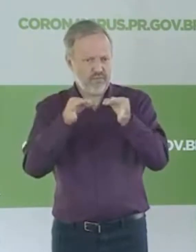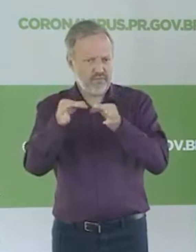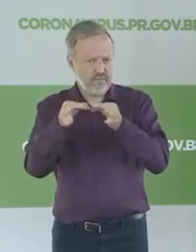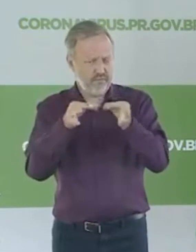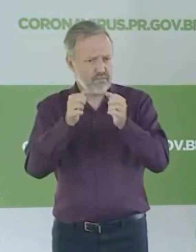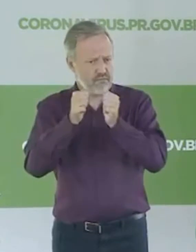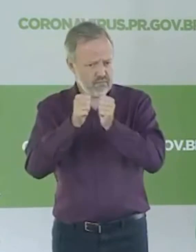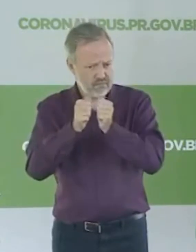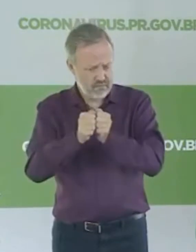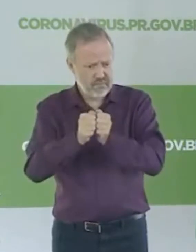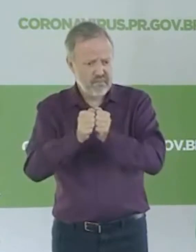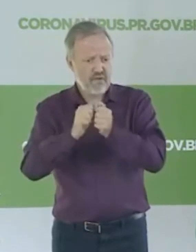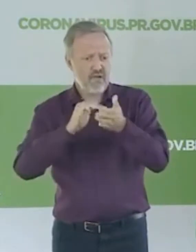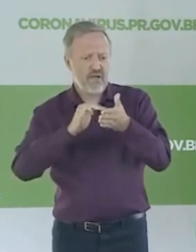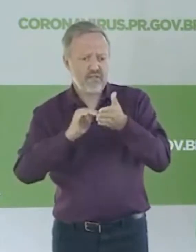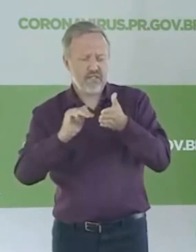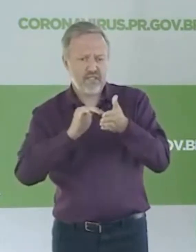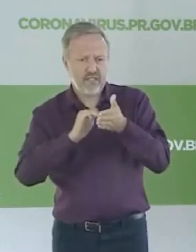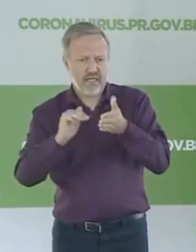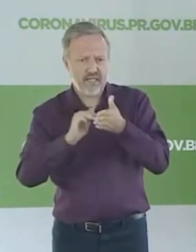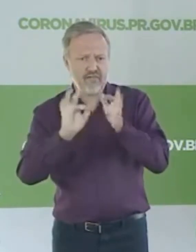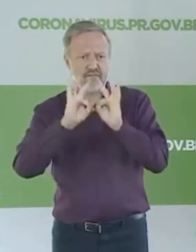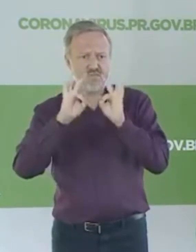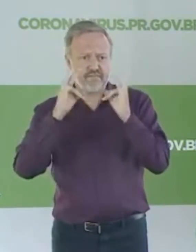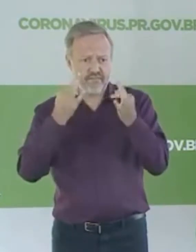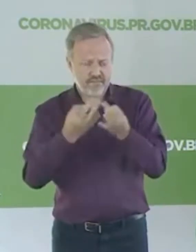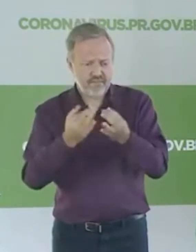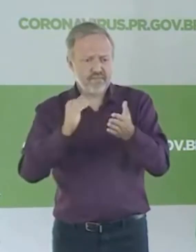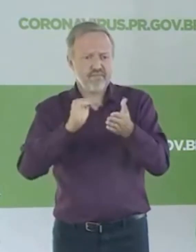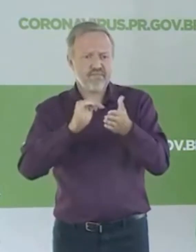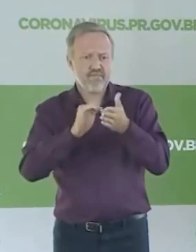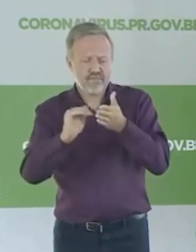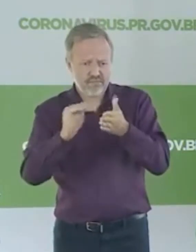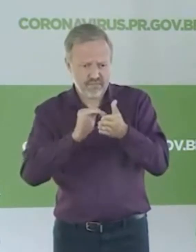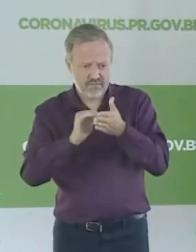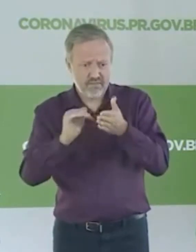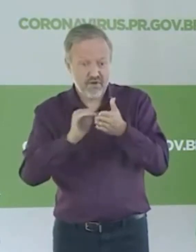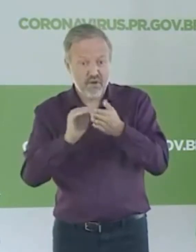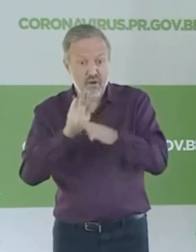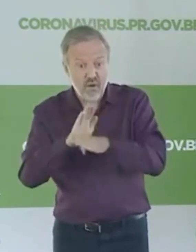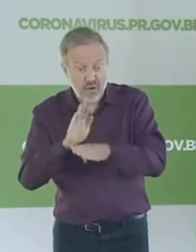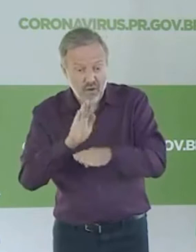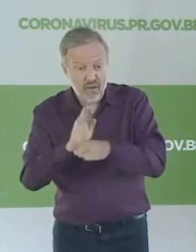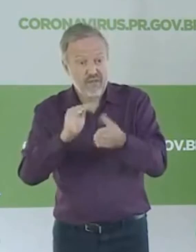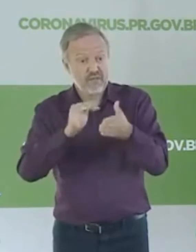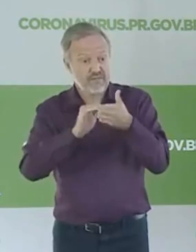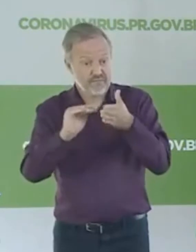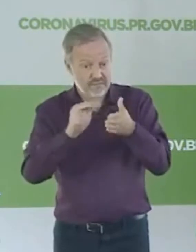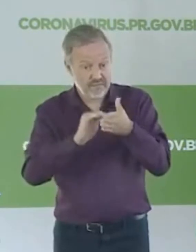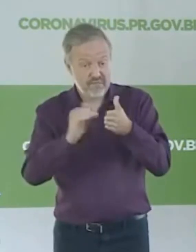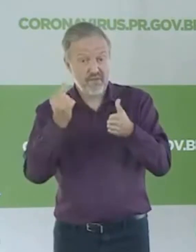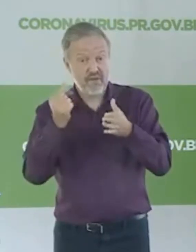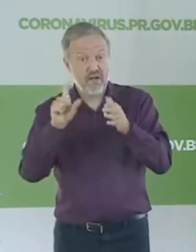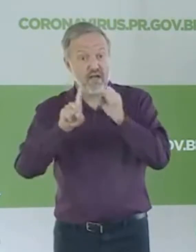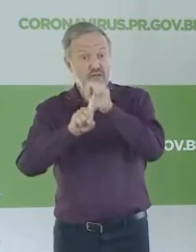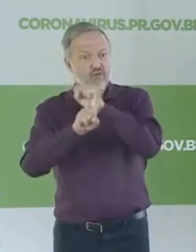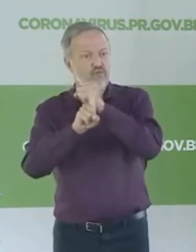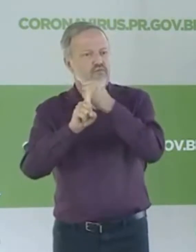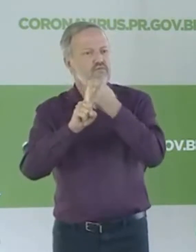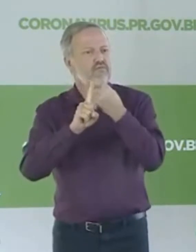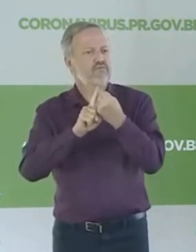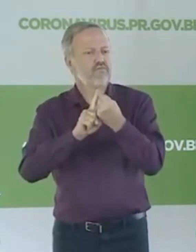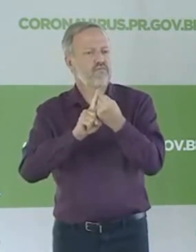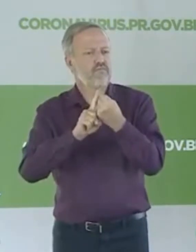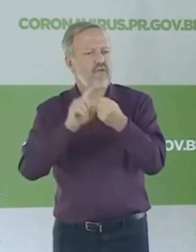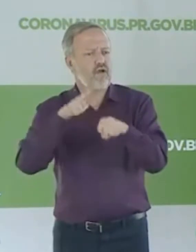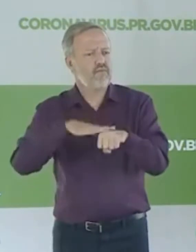junto com a Secretaria da Família, junto com a Secretaria de Abastecimento, junto com a Secretaria da Fazenda, na área social, que é a área